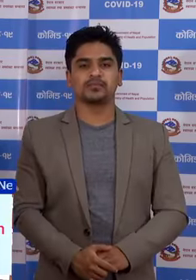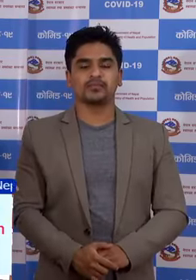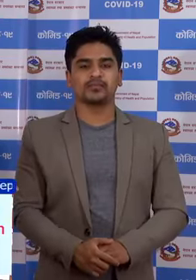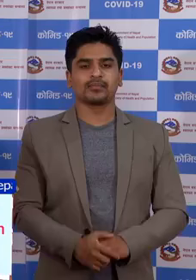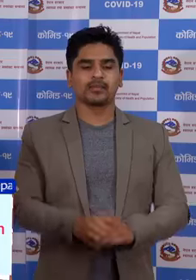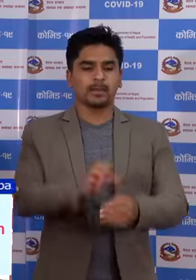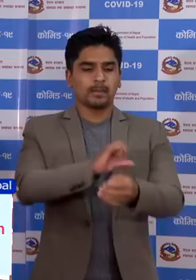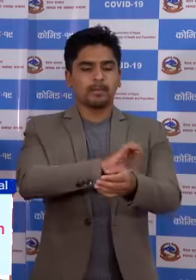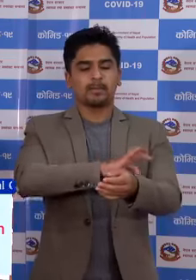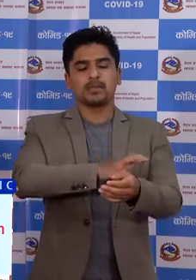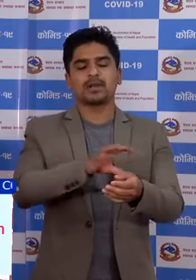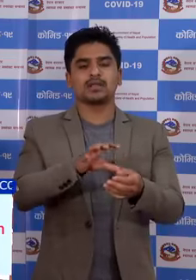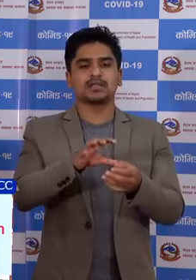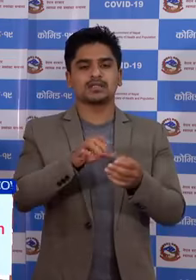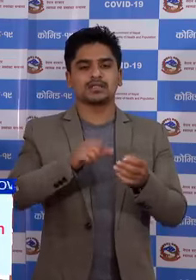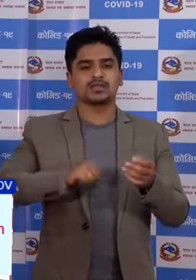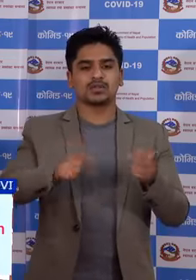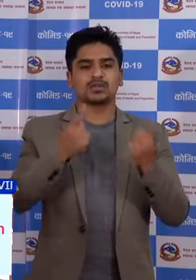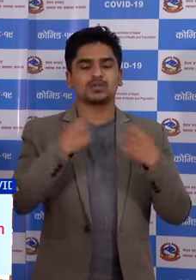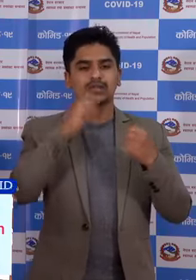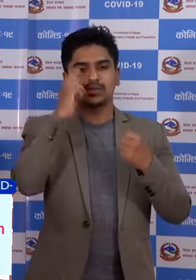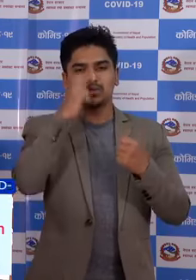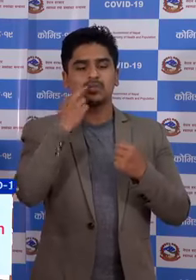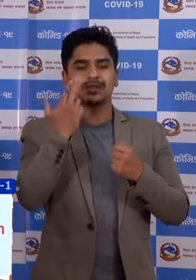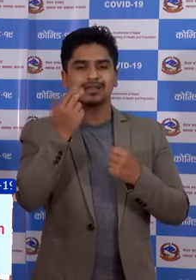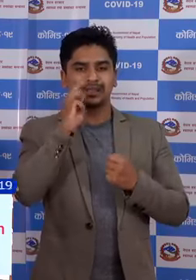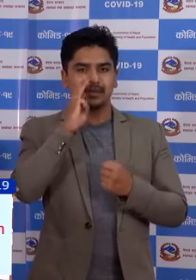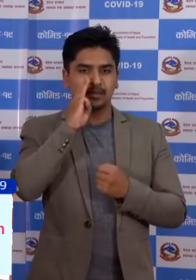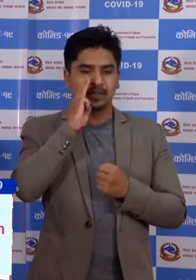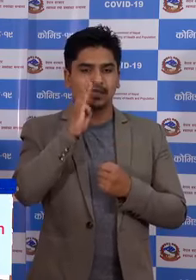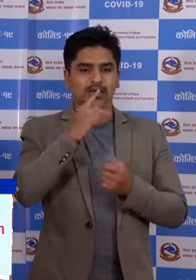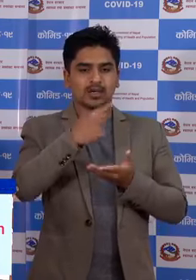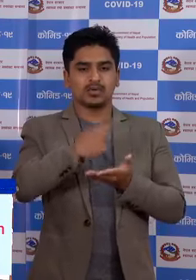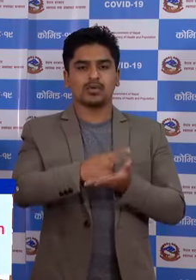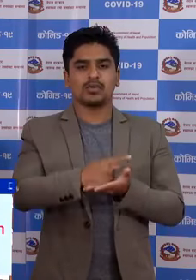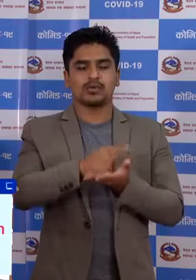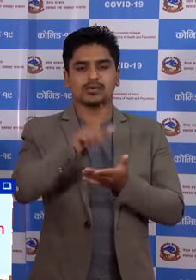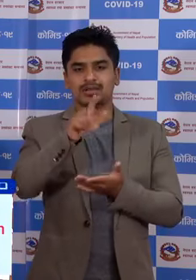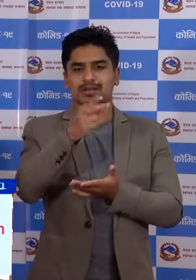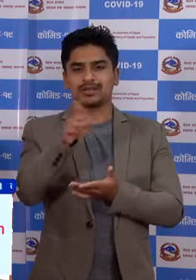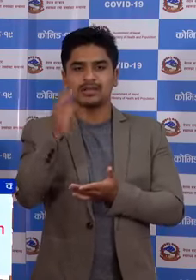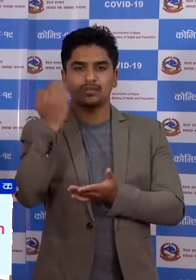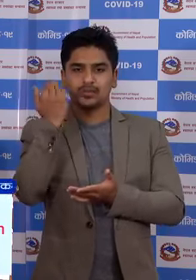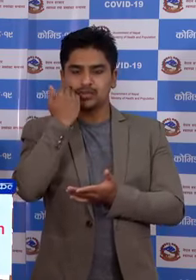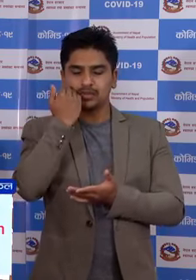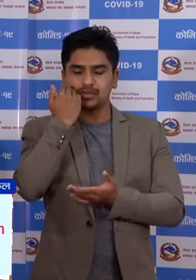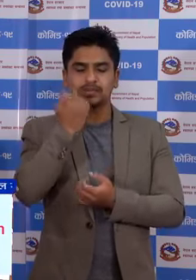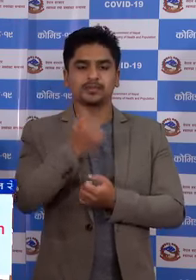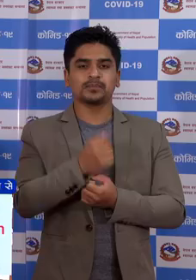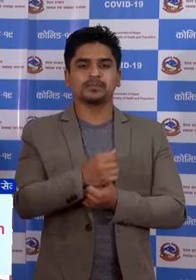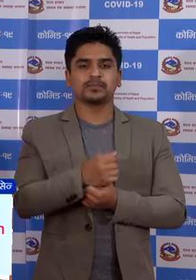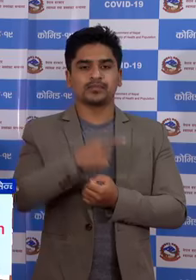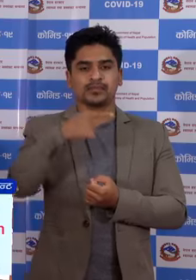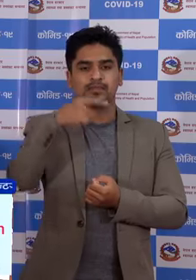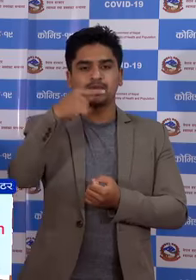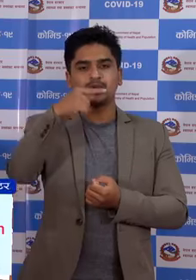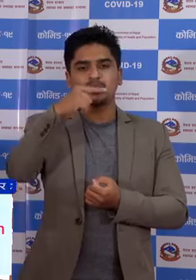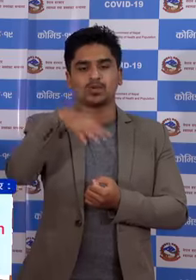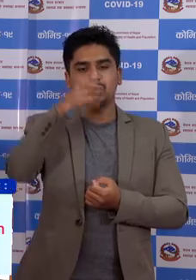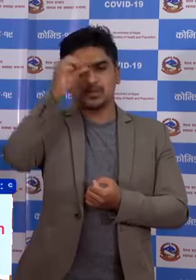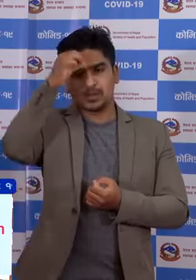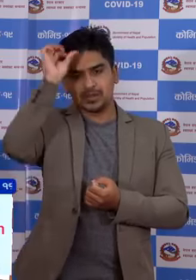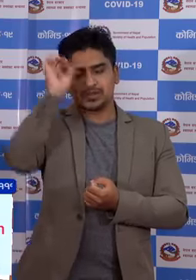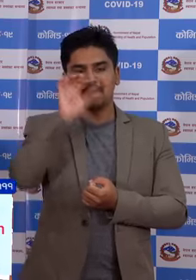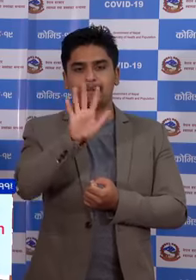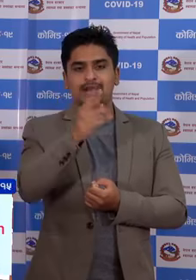प्रादेशिक जनस्वास्त पर्योक्साला रुपन देही मैं कपिल बस्त को 7 जना पुरुष, नवल पराशी पस्चिम को